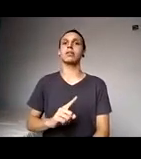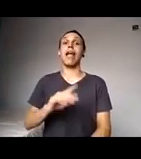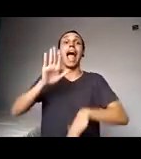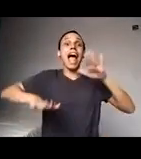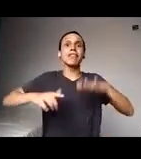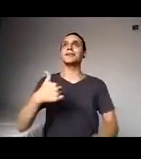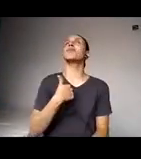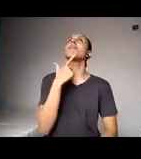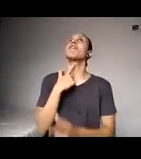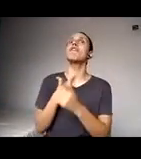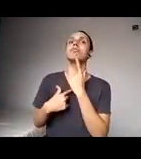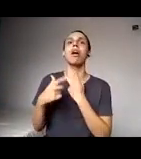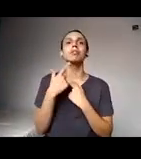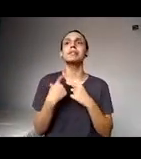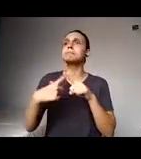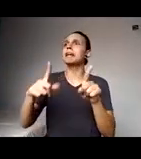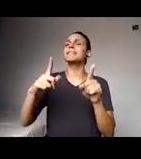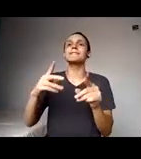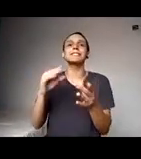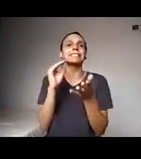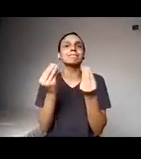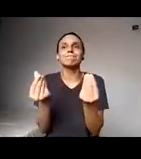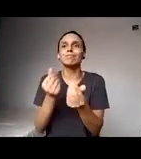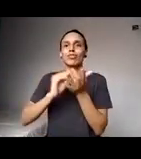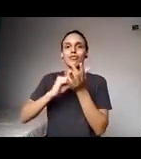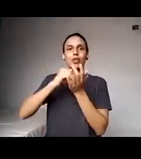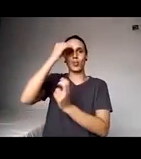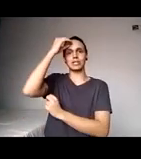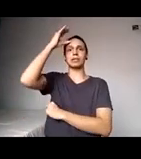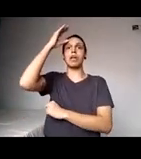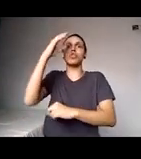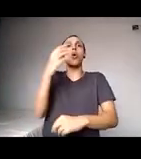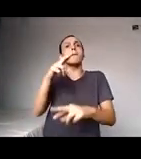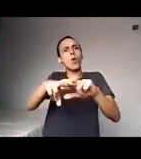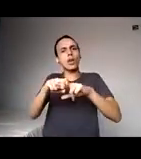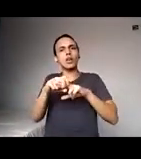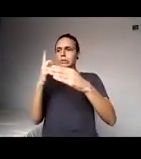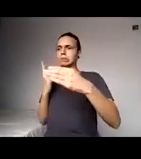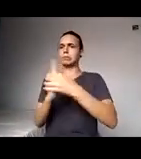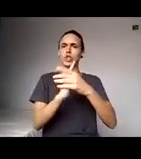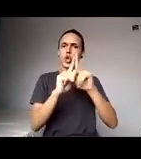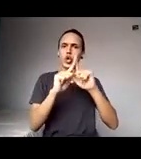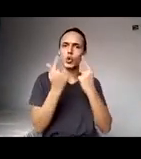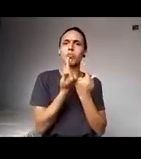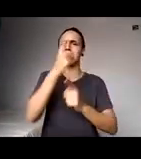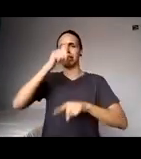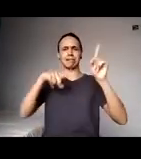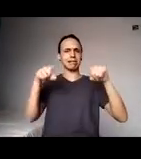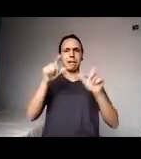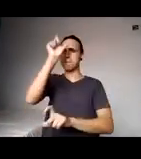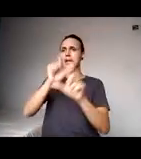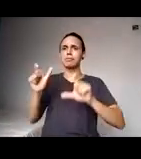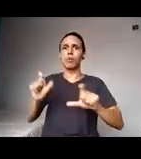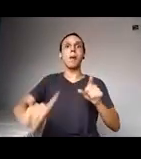suficiente. Então, o quanto foi rico a gente poder se juntar num grupo diverso, né? E com esse apoio do Comitê de